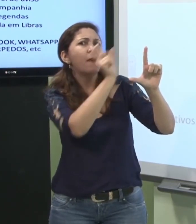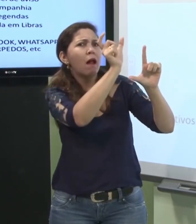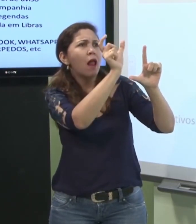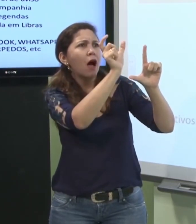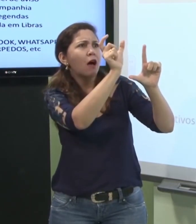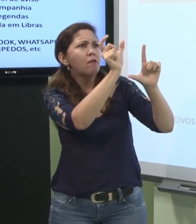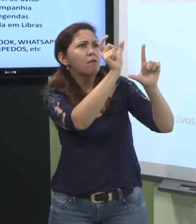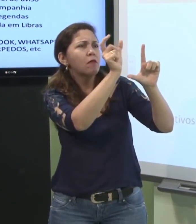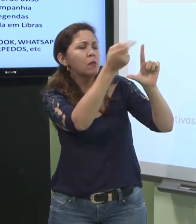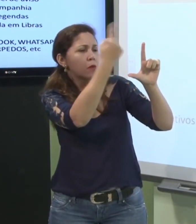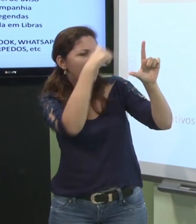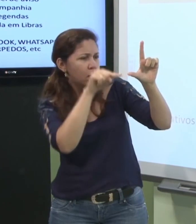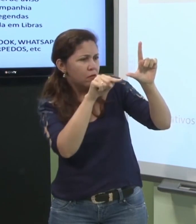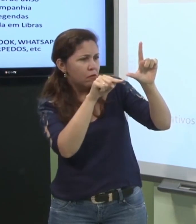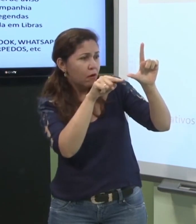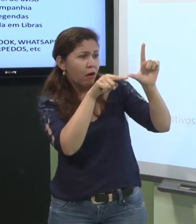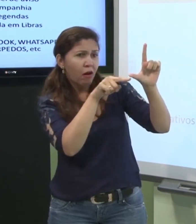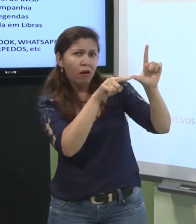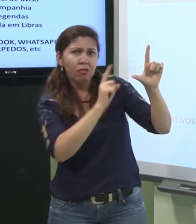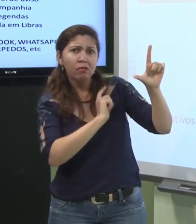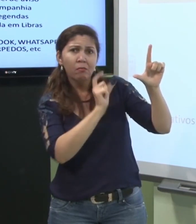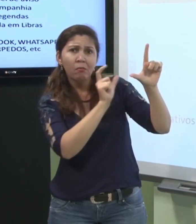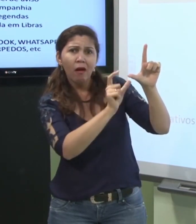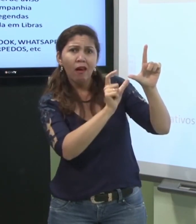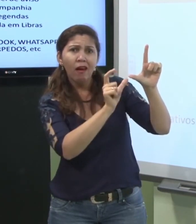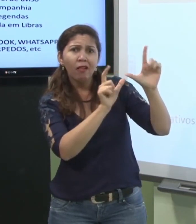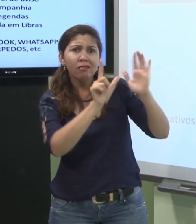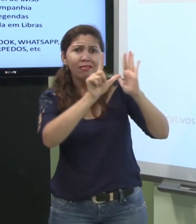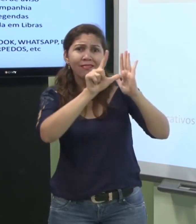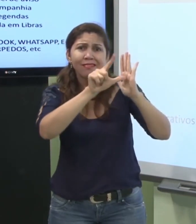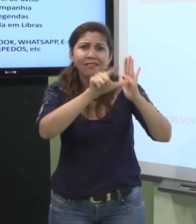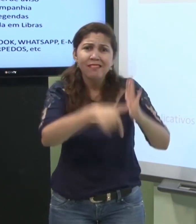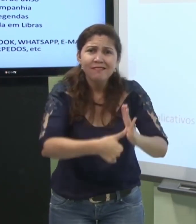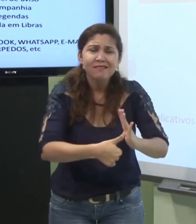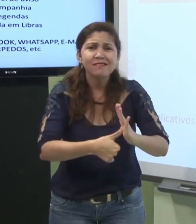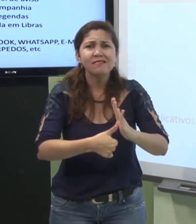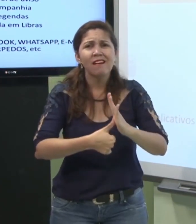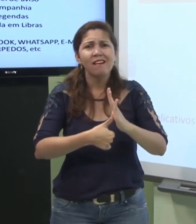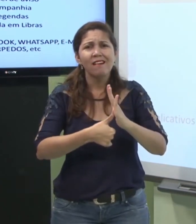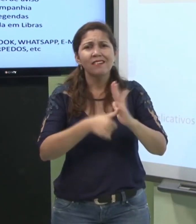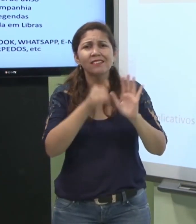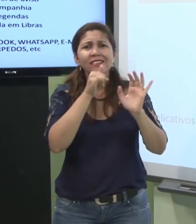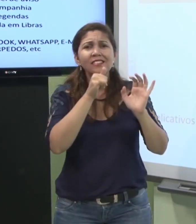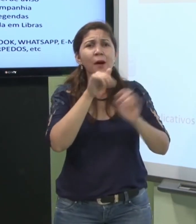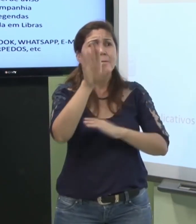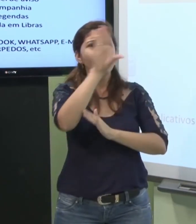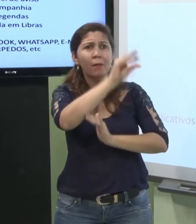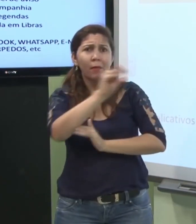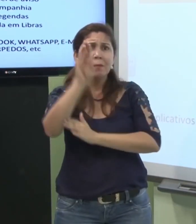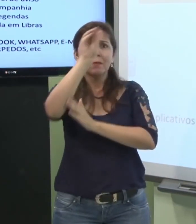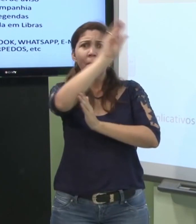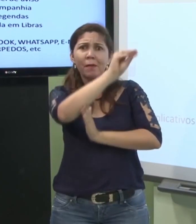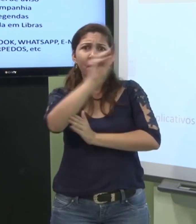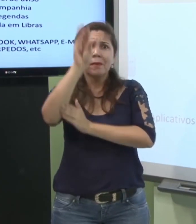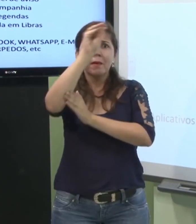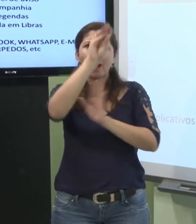de acordo com o que está na legenda. Por quê? A legenda está muito atrasada. A pessoa continua falando e a legenda